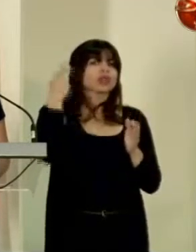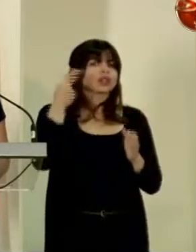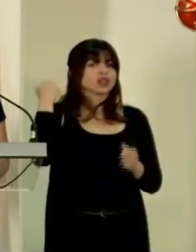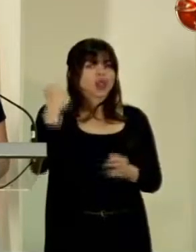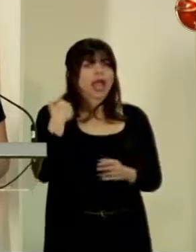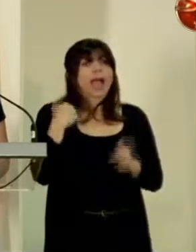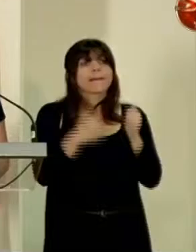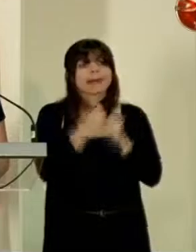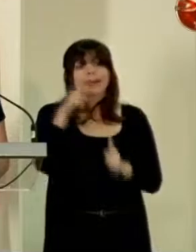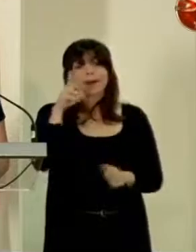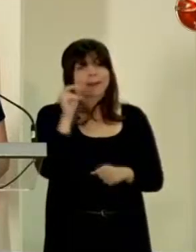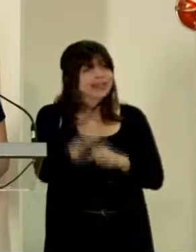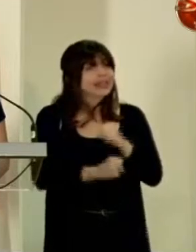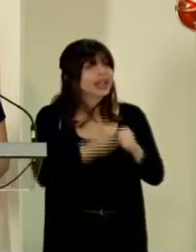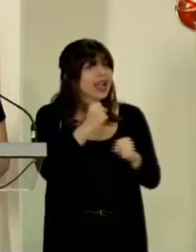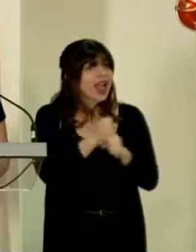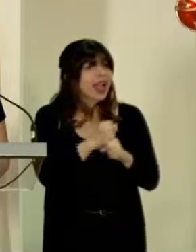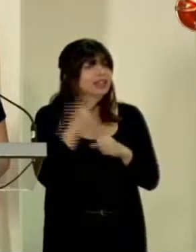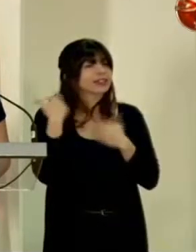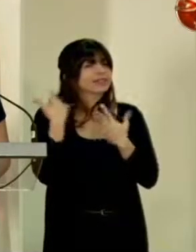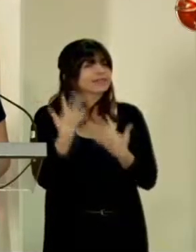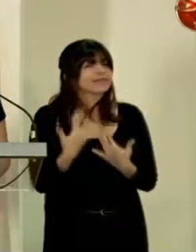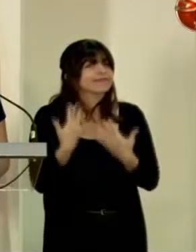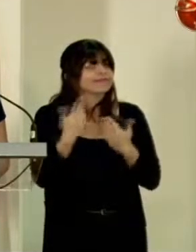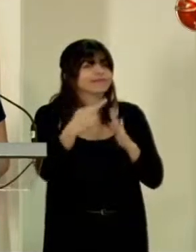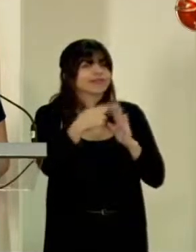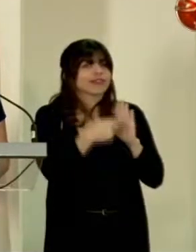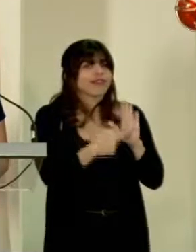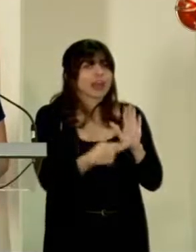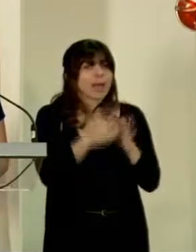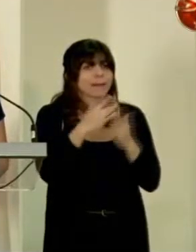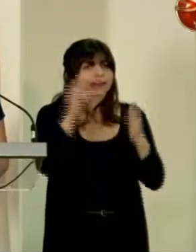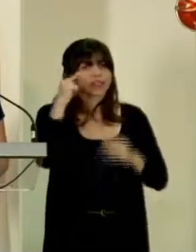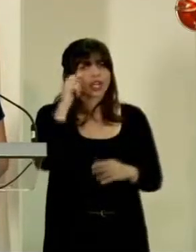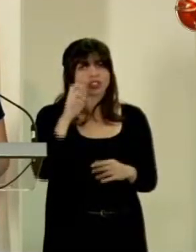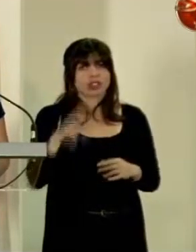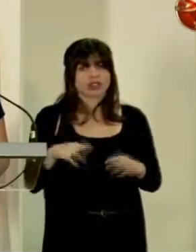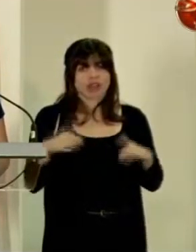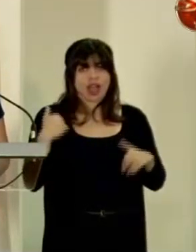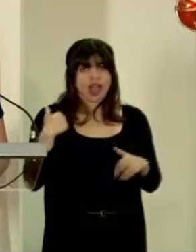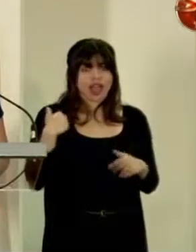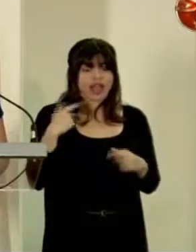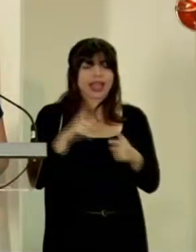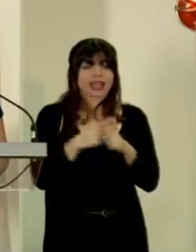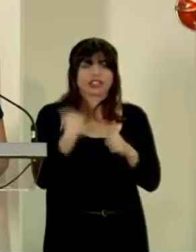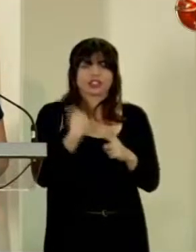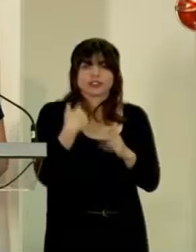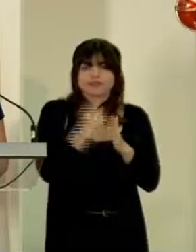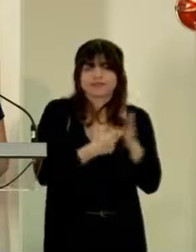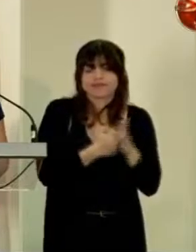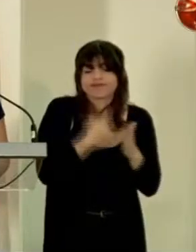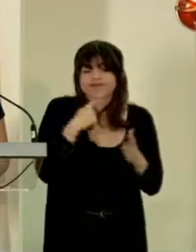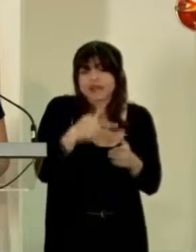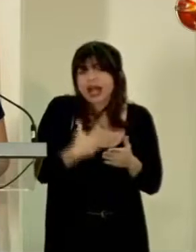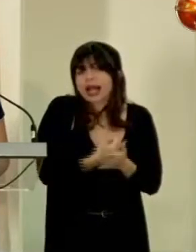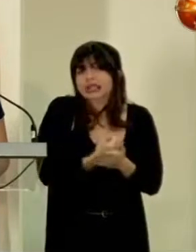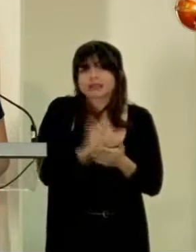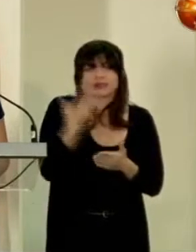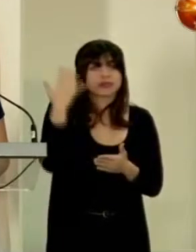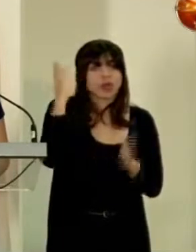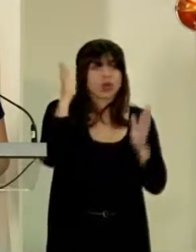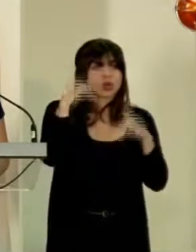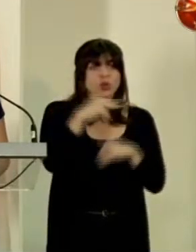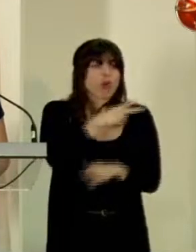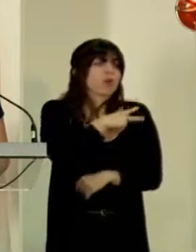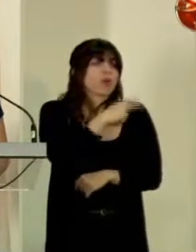que tiene más de 20 años de estar esperando una regulación por parte del Estado costarricense y que insistimos lamentablemente no había